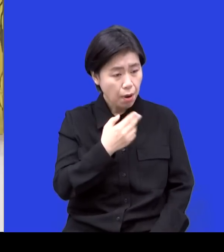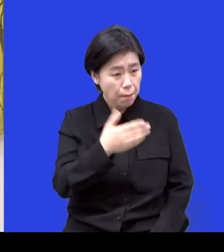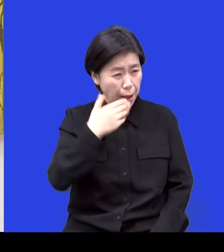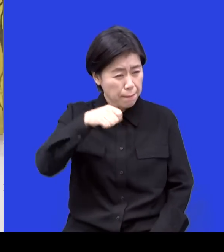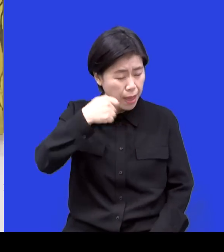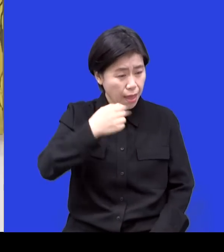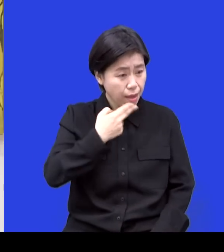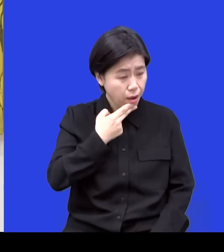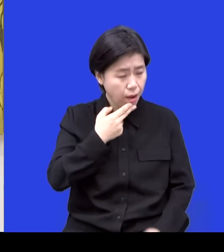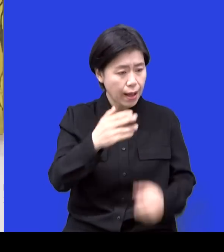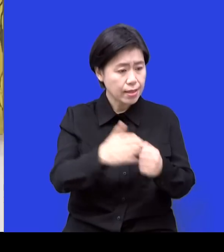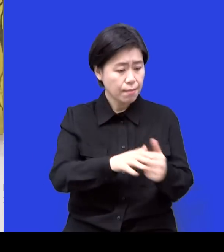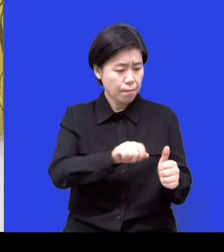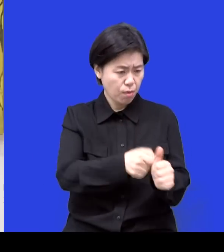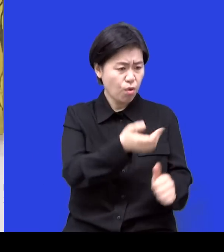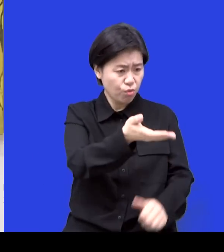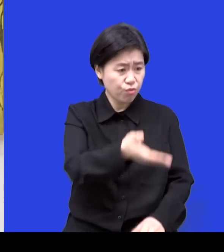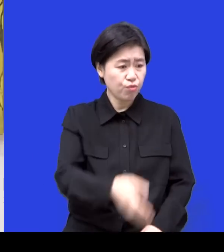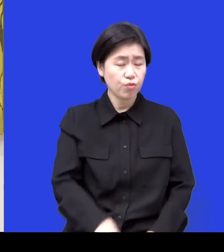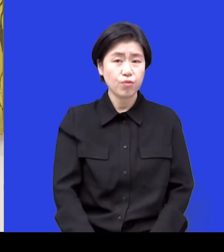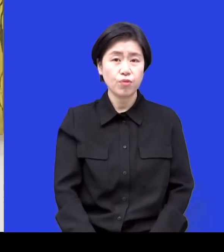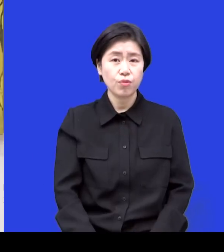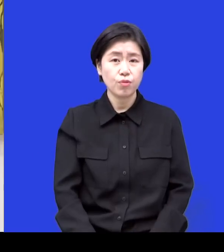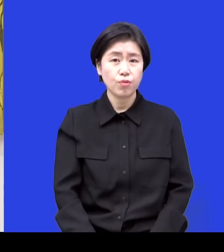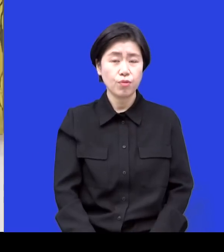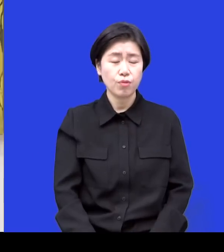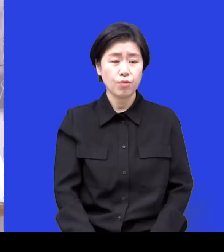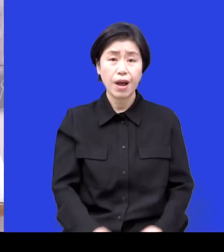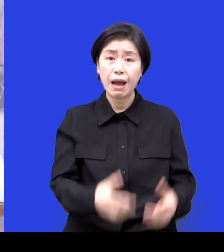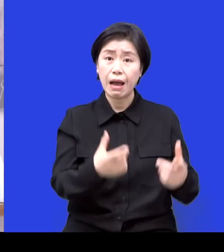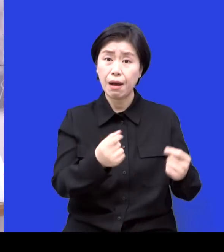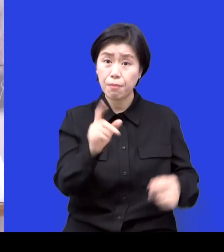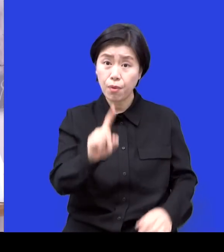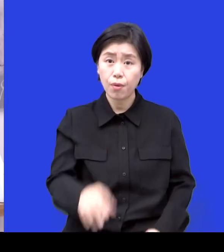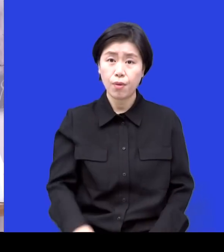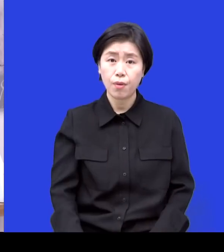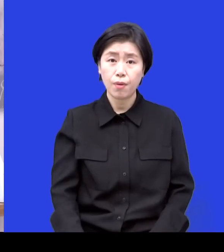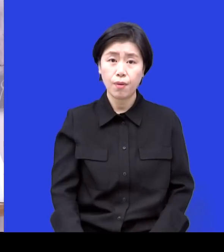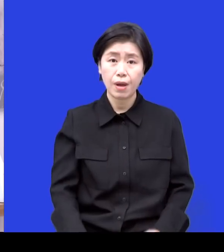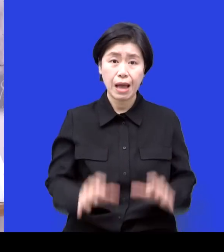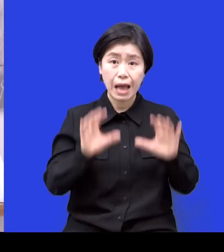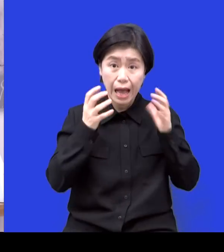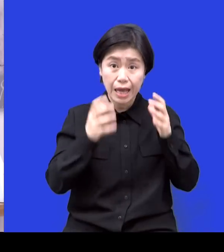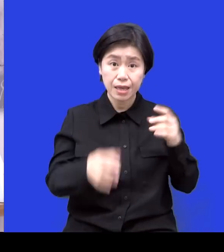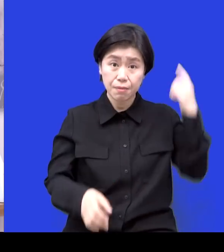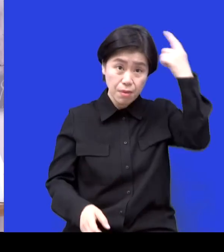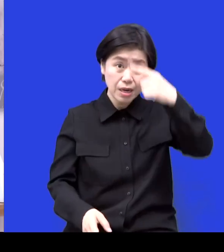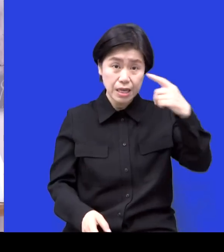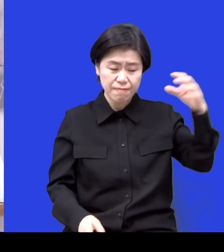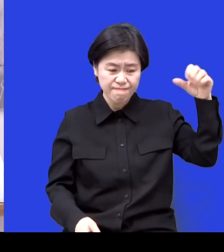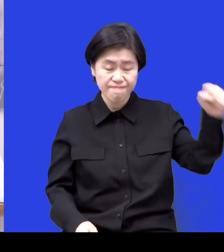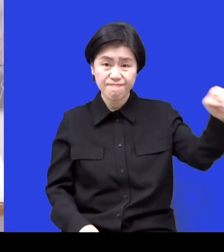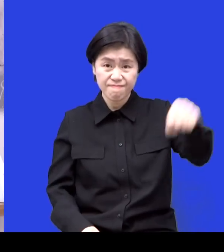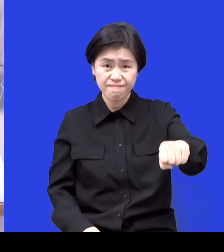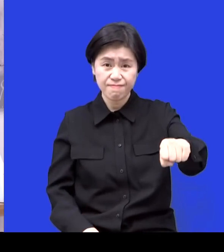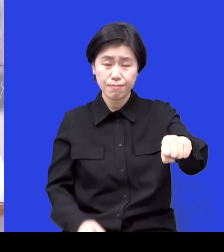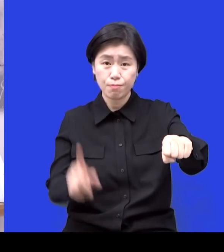특별? 그 번외의 얘기이긴 한데 막 아이를 머리를 뭐 변기통에 물에